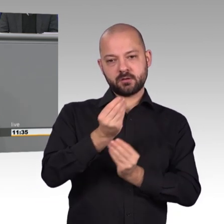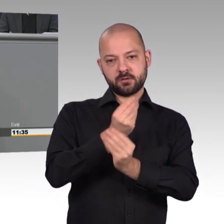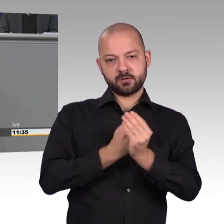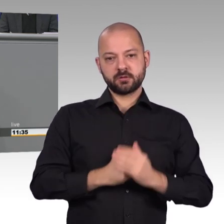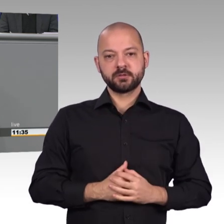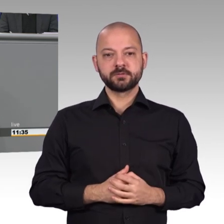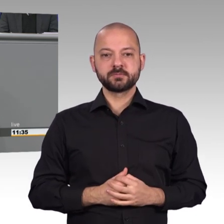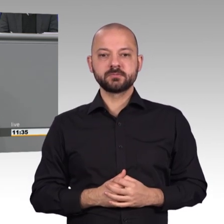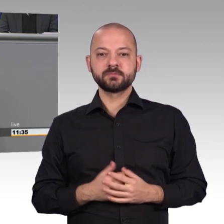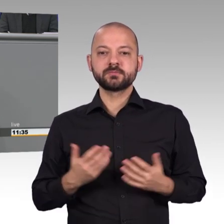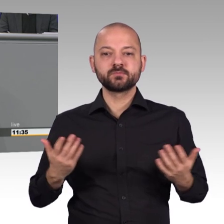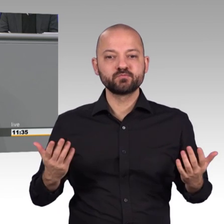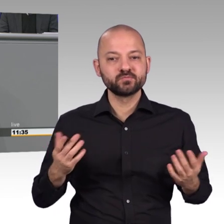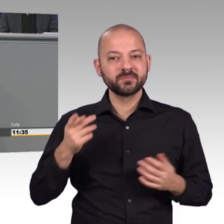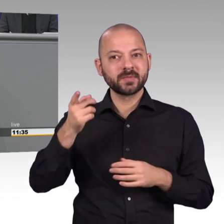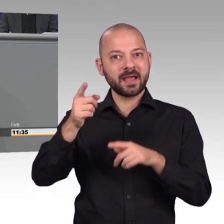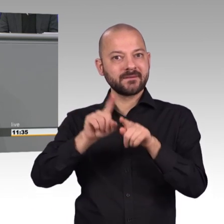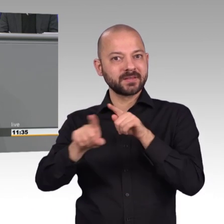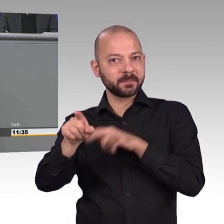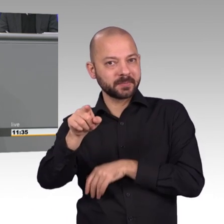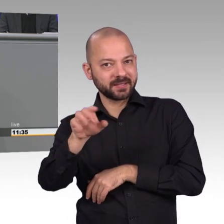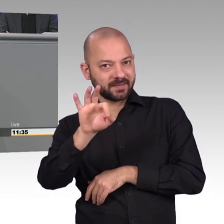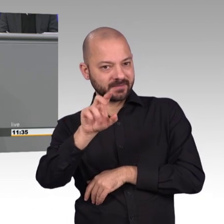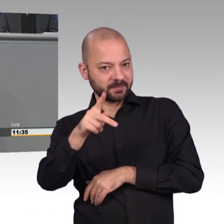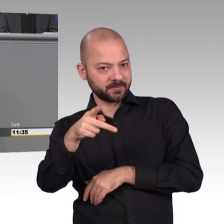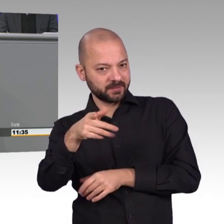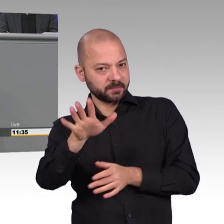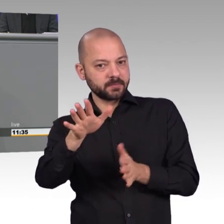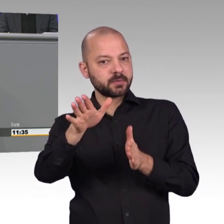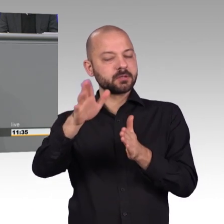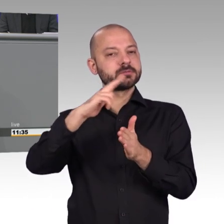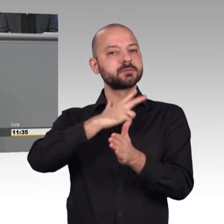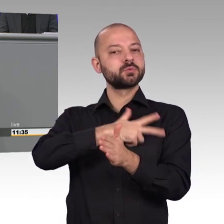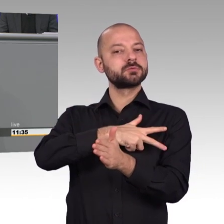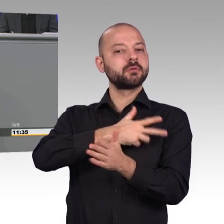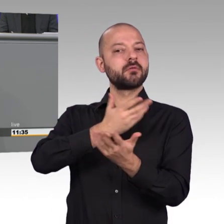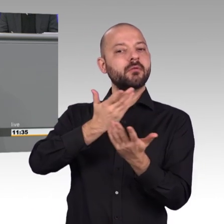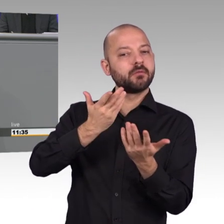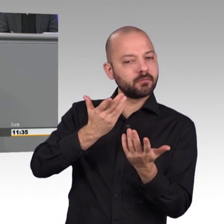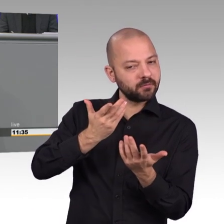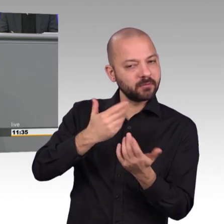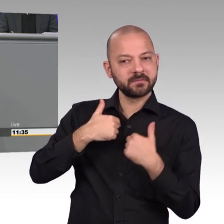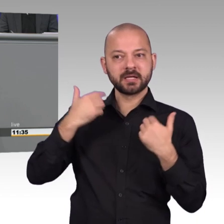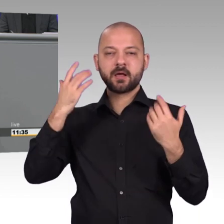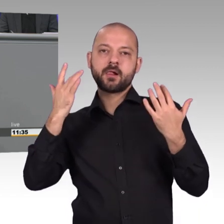gute Beratungen im Innenausschuss und bin mir sicher, dass wir breite Mehrheiten für dieses zukunftsweisende Thema organisieren werden. Herzlichen Dank.